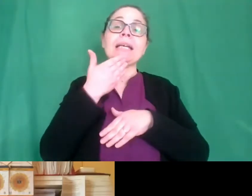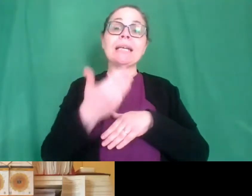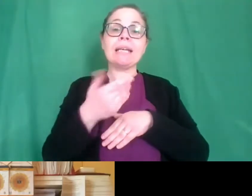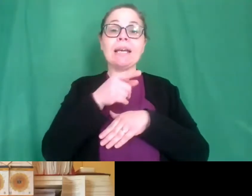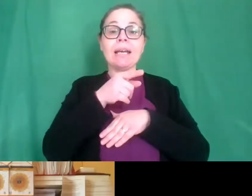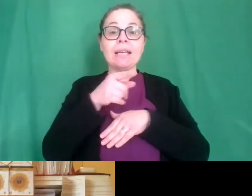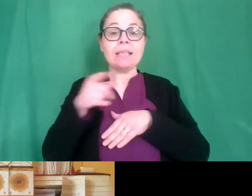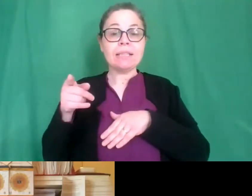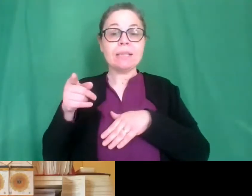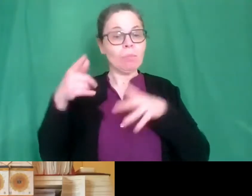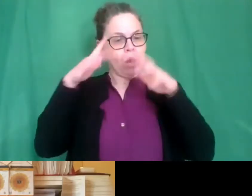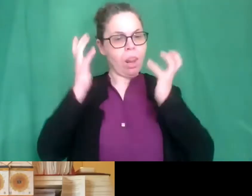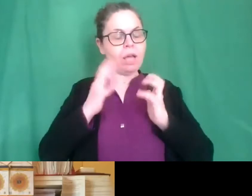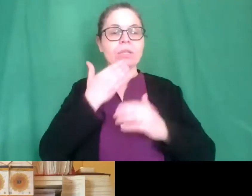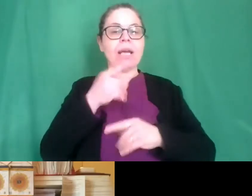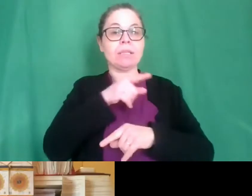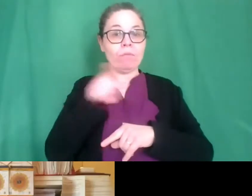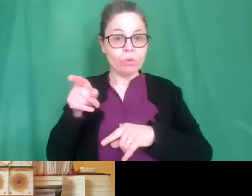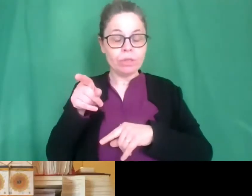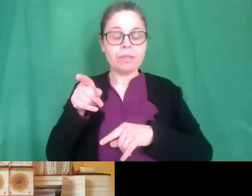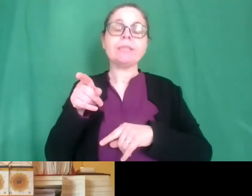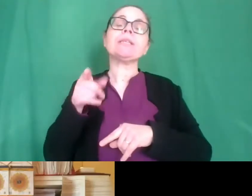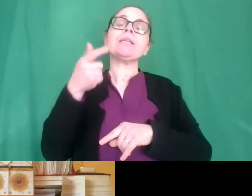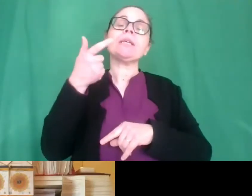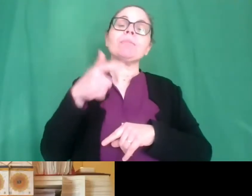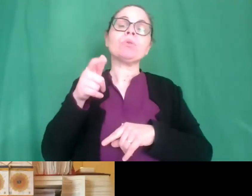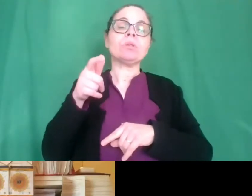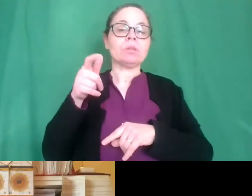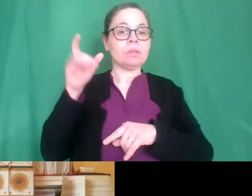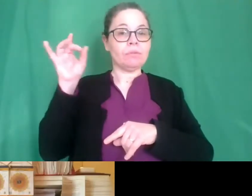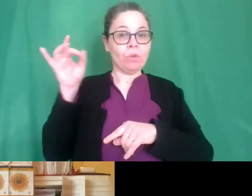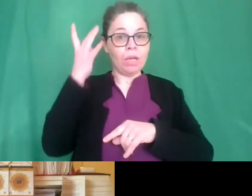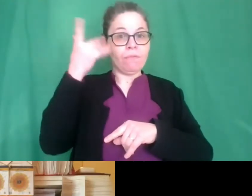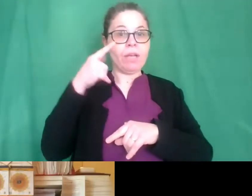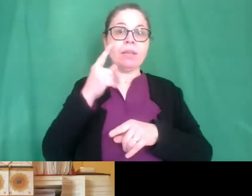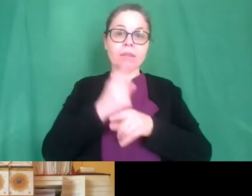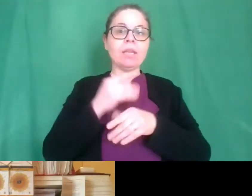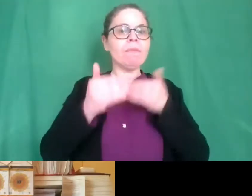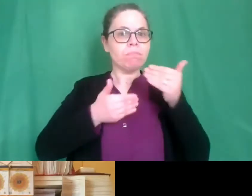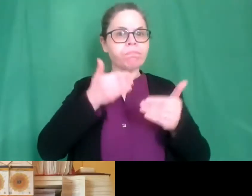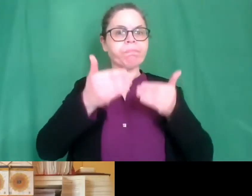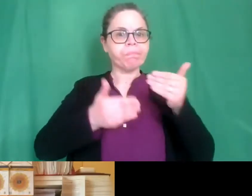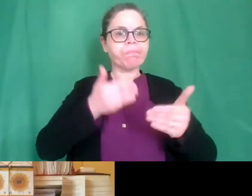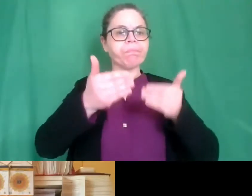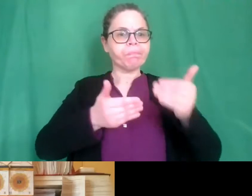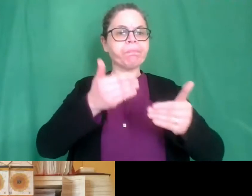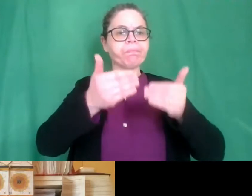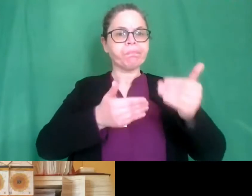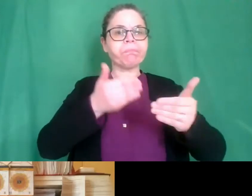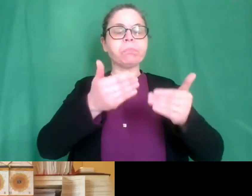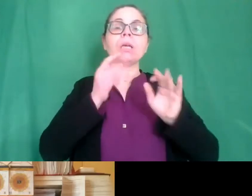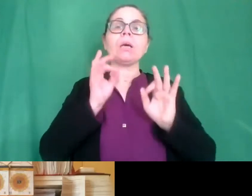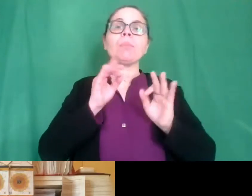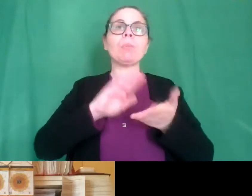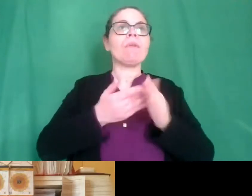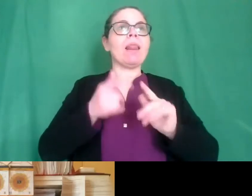parte del Lions Club International perché queste iniziative devono essere portate avanti e hanno un loro valore sociale